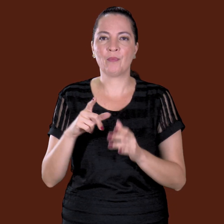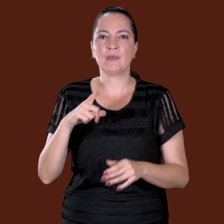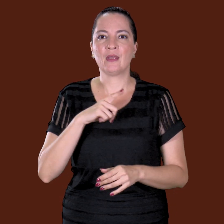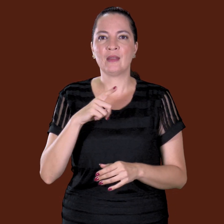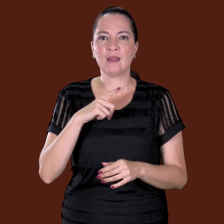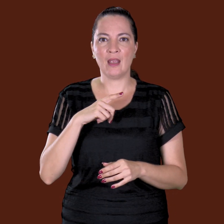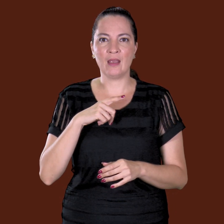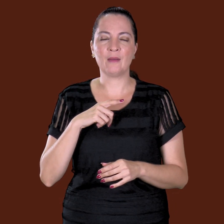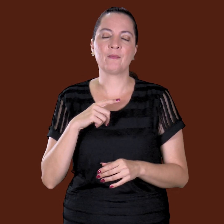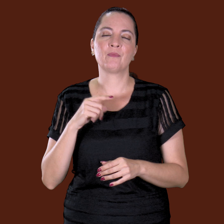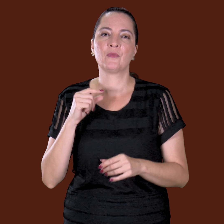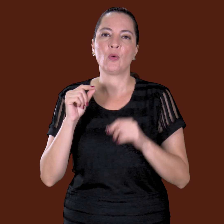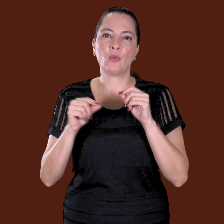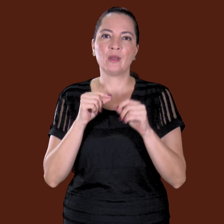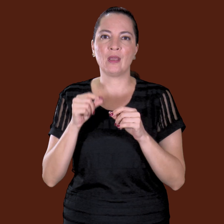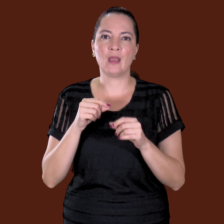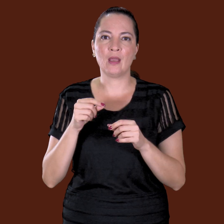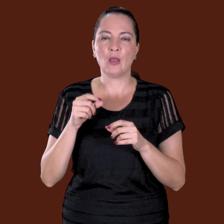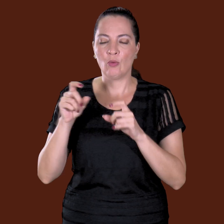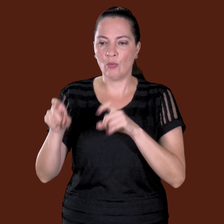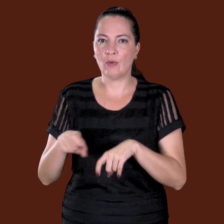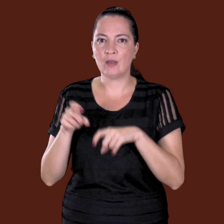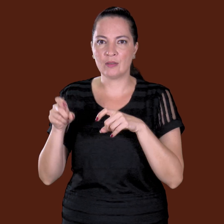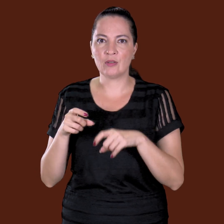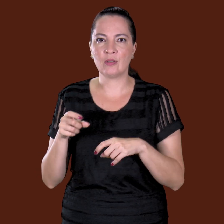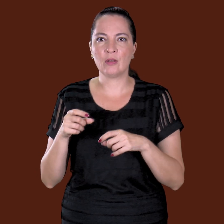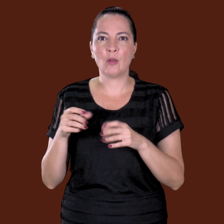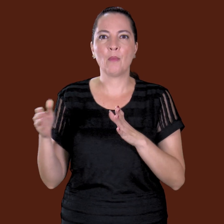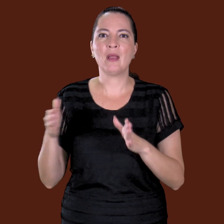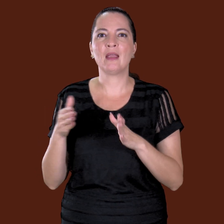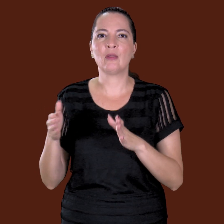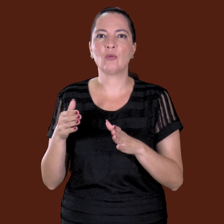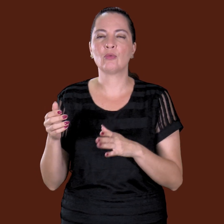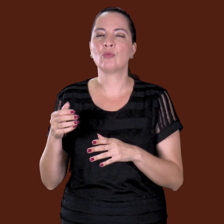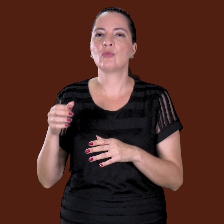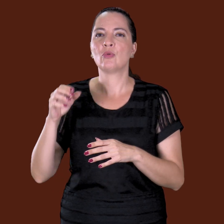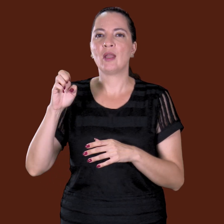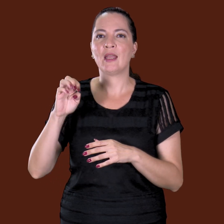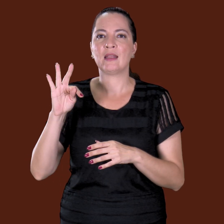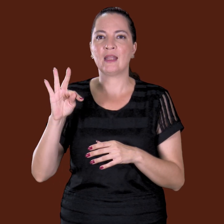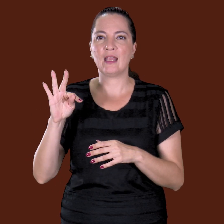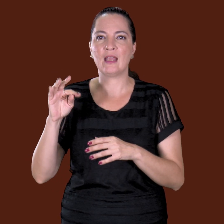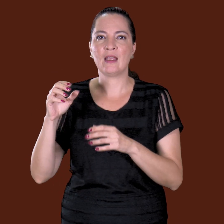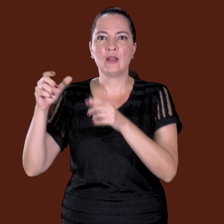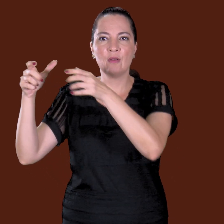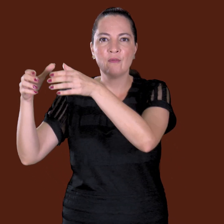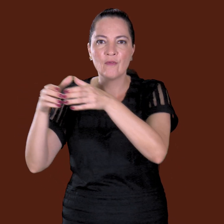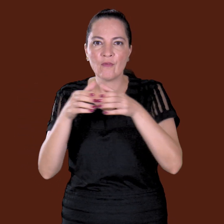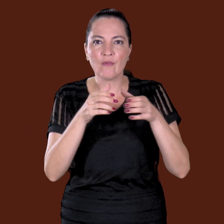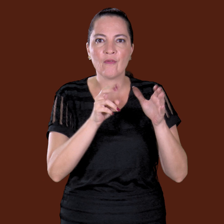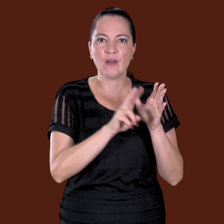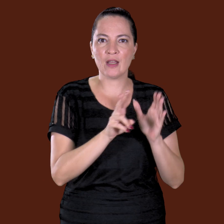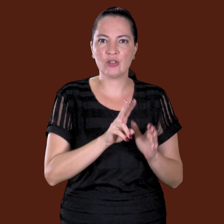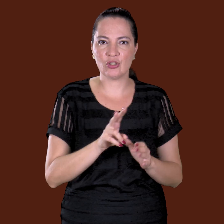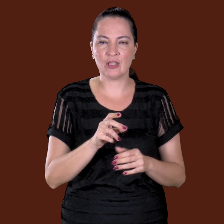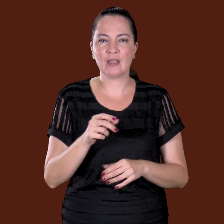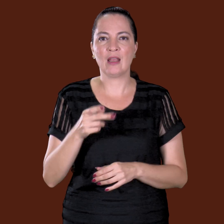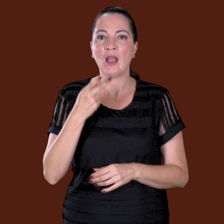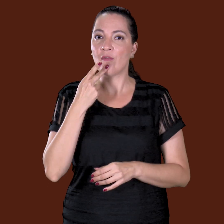Quando apareceu, você lembra disso, o E.T. de Varginha, disse, não é extraterrestre, isso é interterrestre. Por quê? Por causa